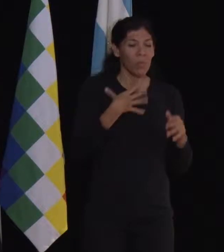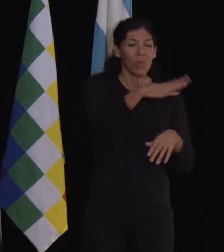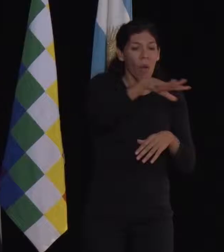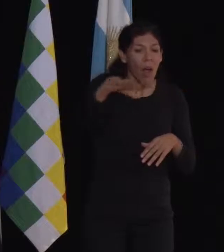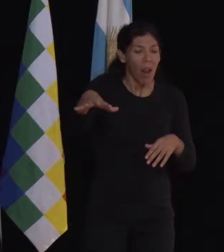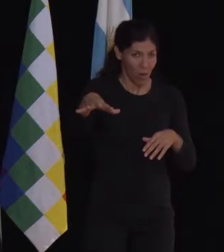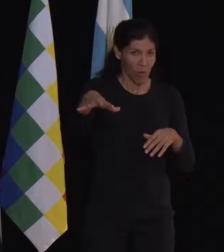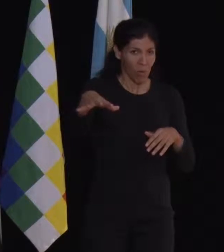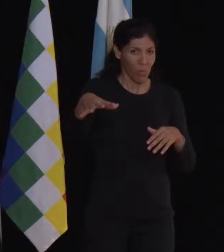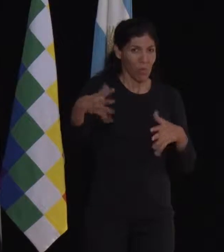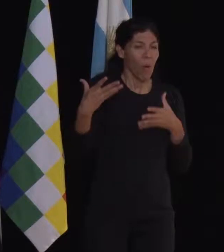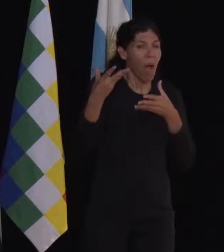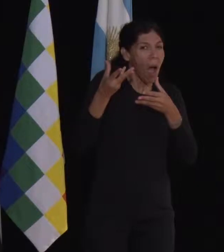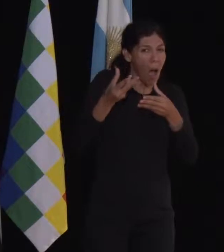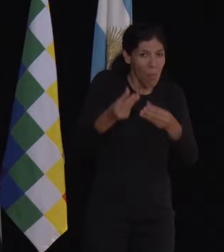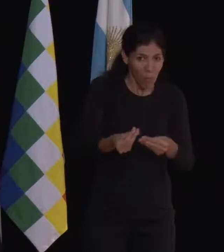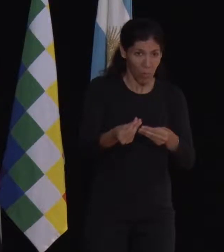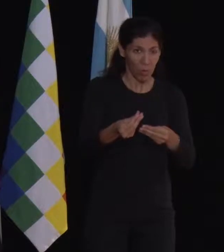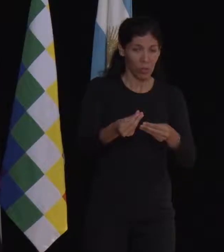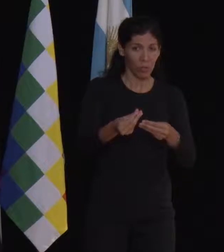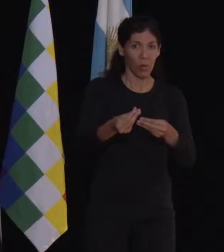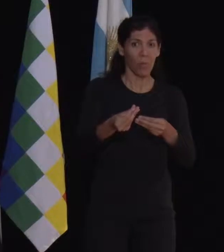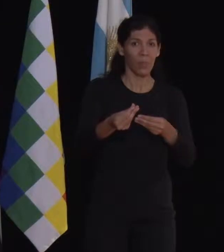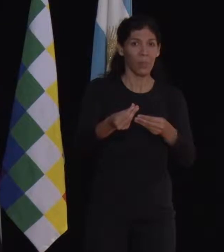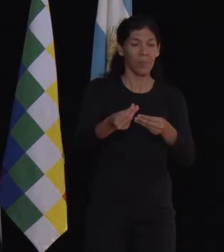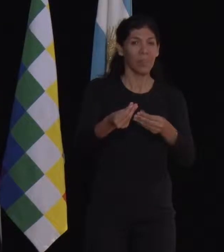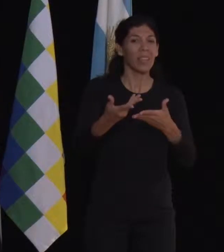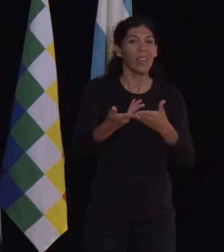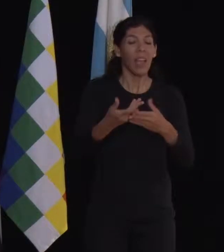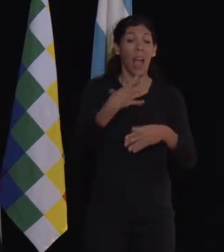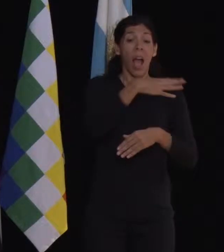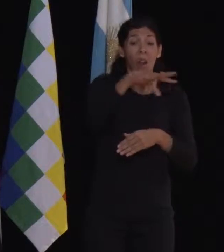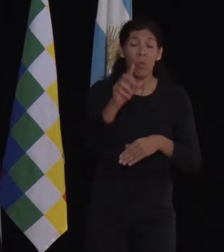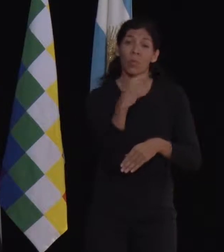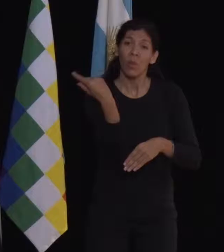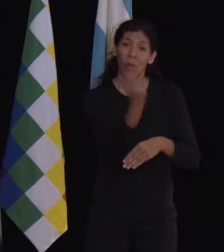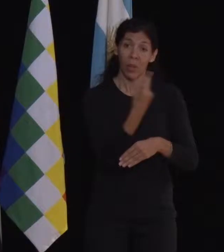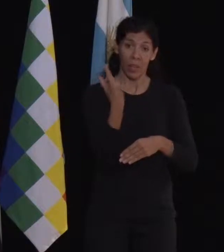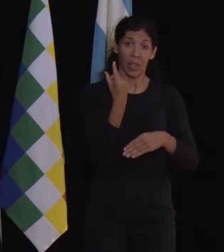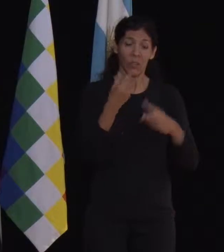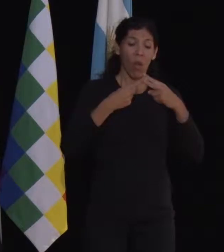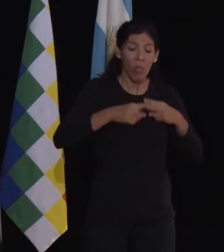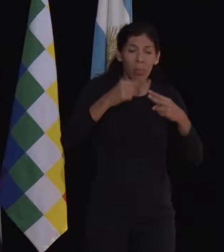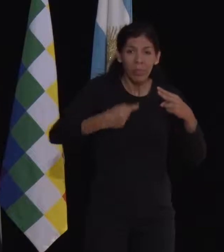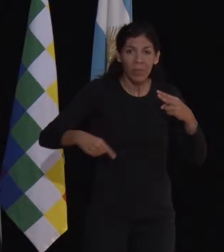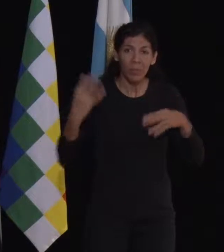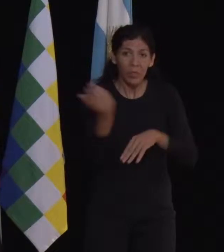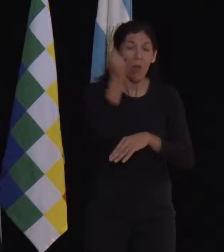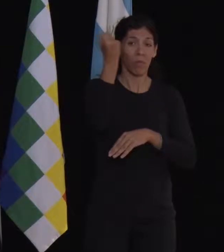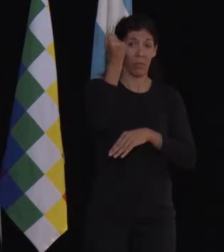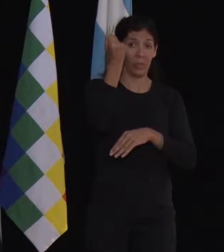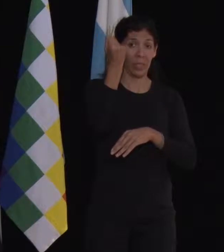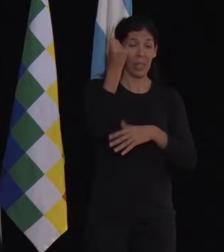en esas instancias en donde ellos puedan adquirir herramientas para evitar todas aquellas cuestiones